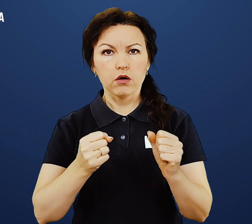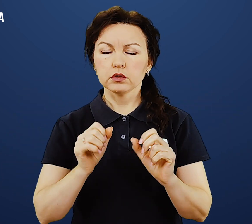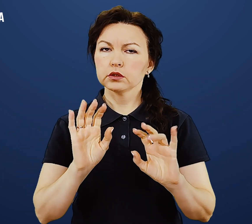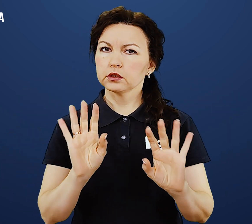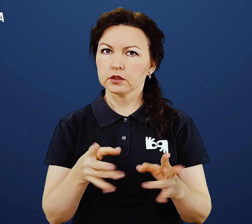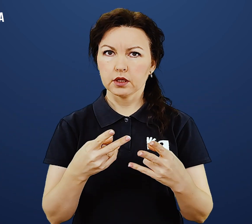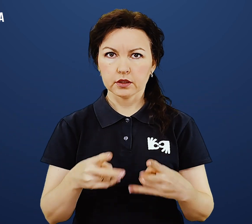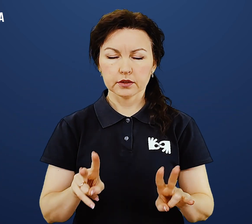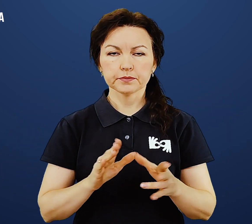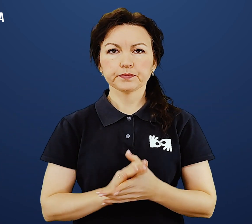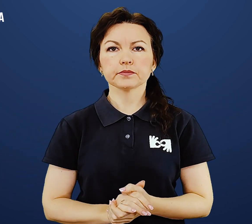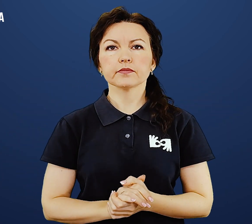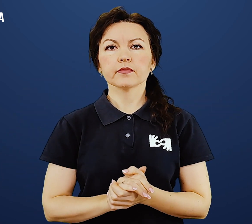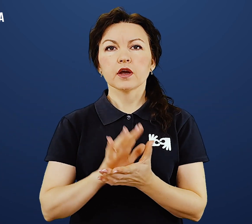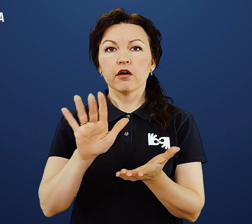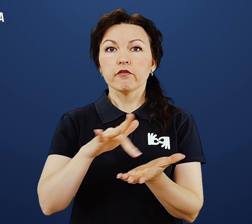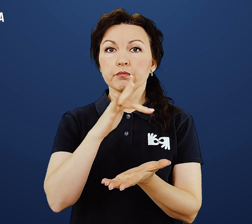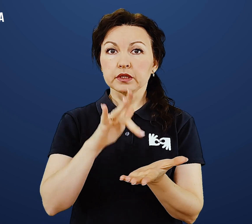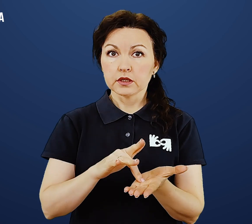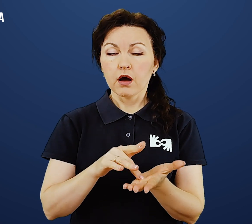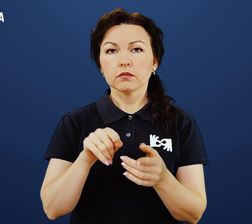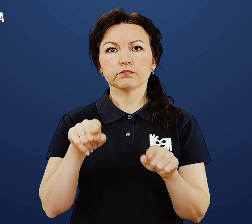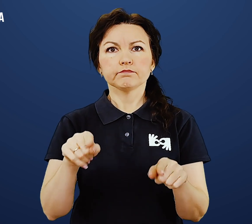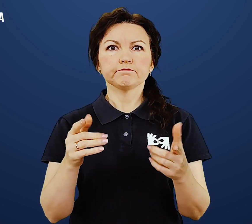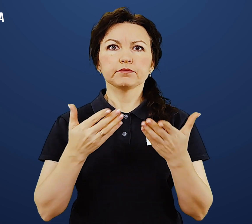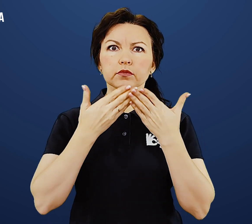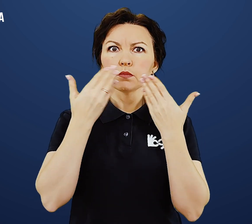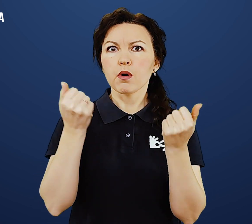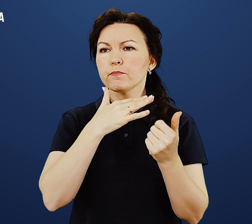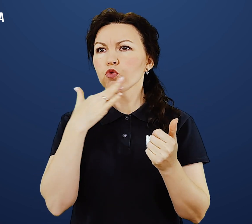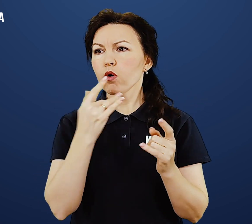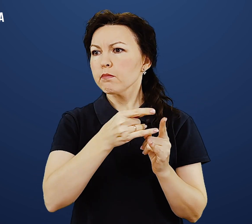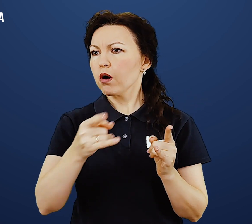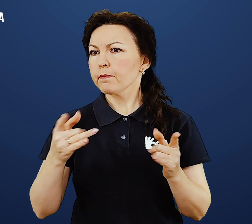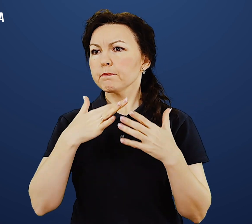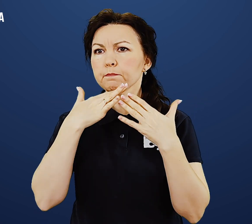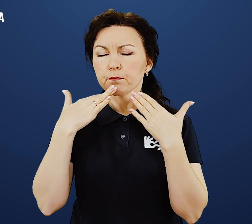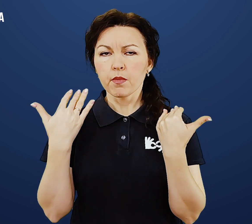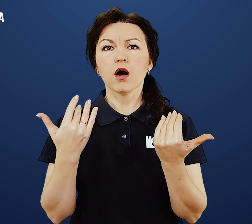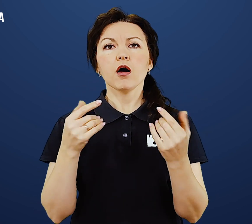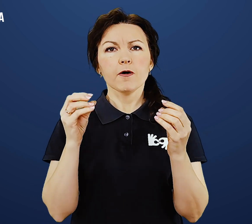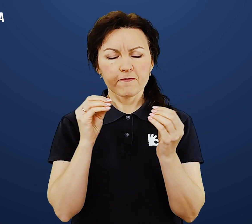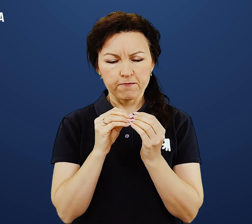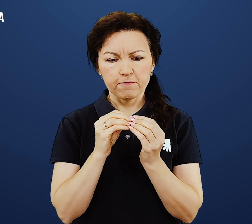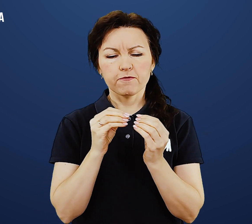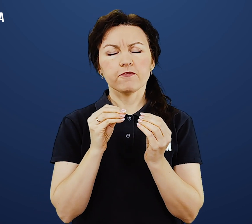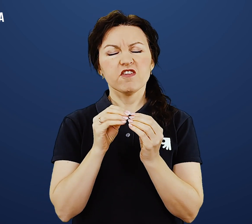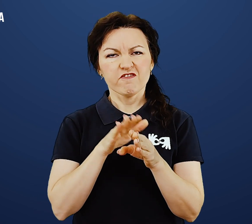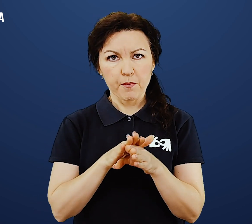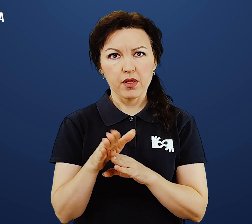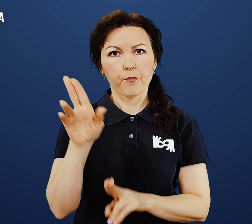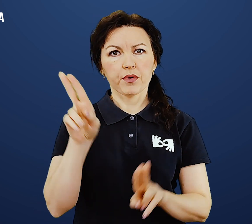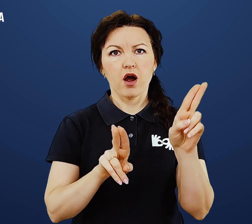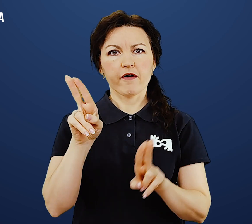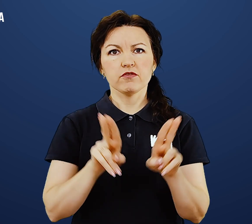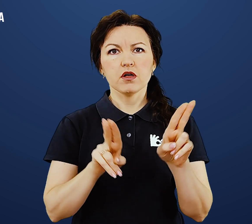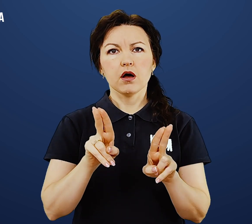швидкість різко. У містах за відсутності великої кількості машин та людей на вулицях продовжуйте